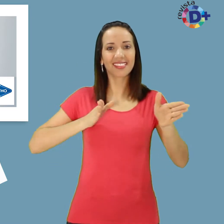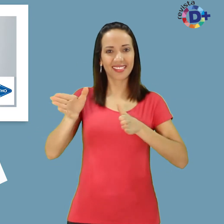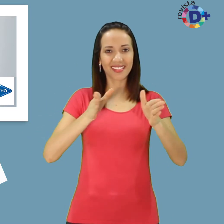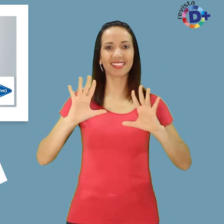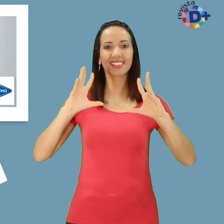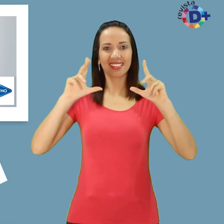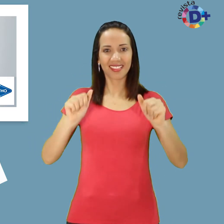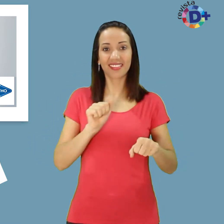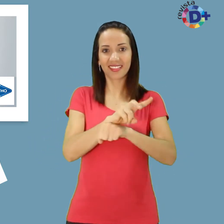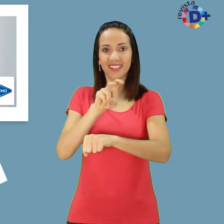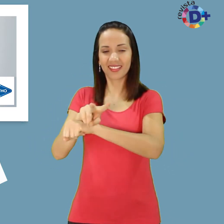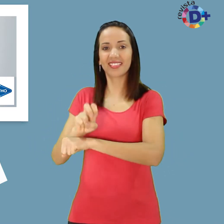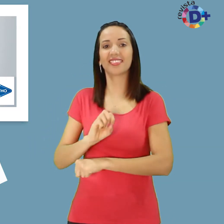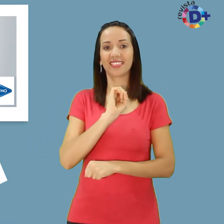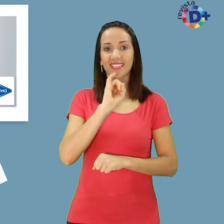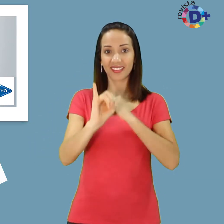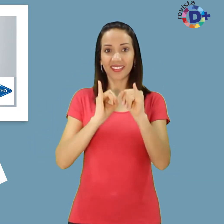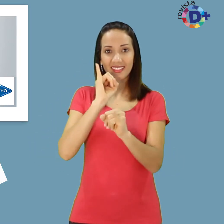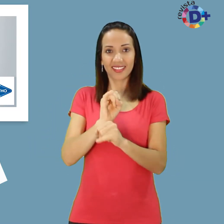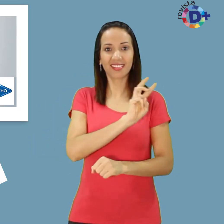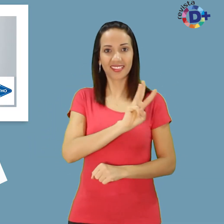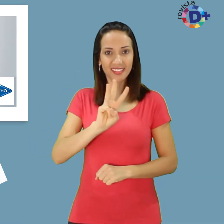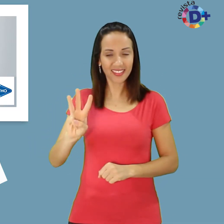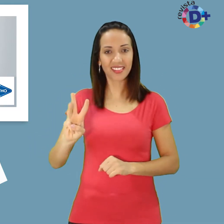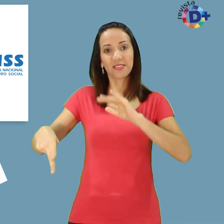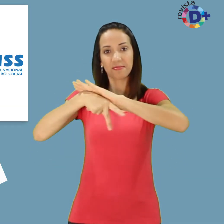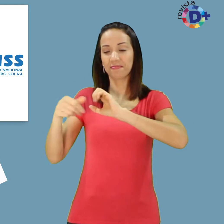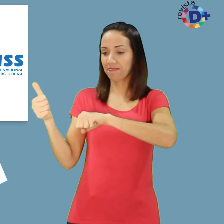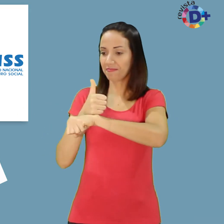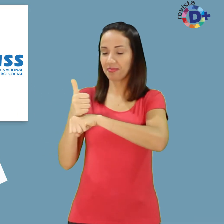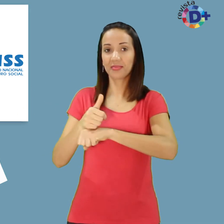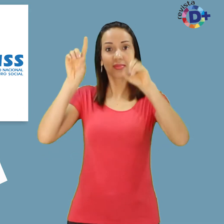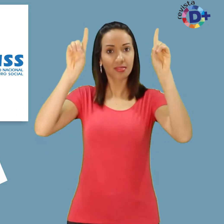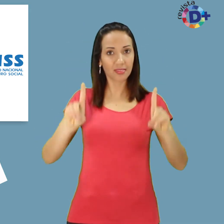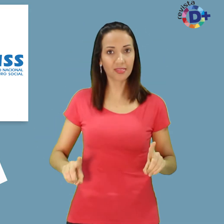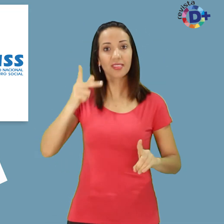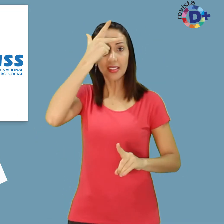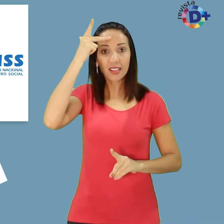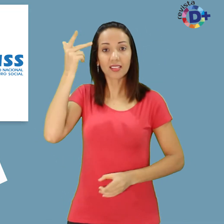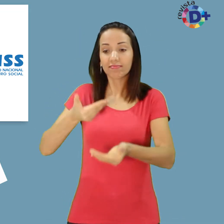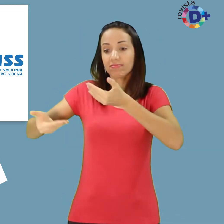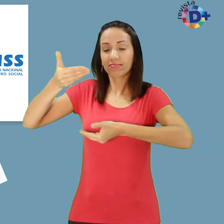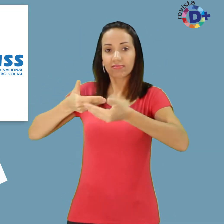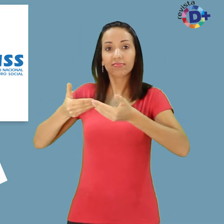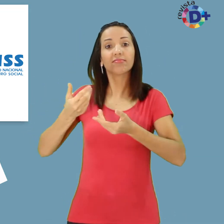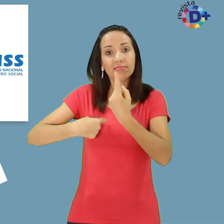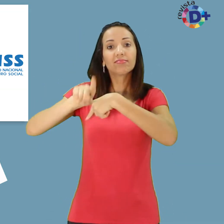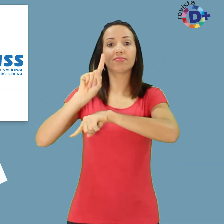as vagas do site para profissionais com deficiência e reabilitados pelo INSS, com